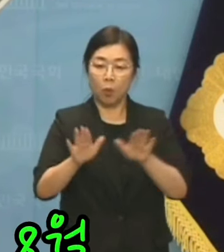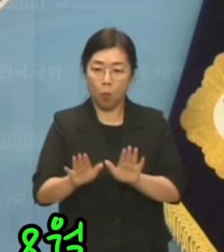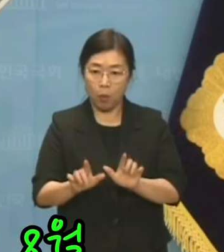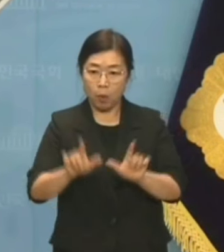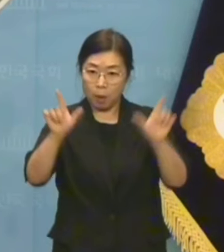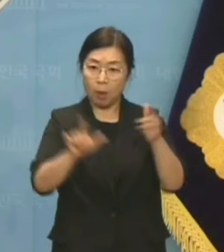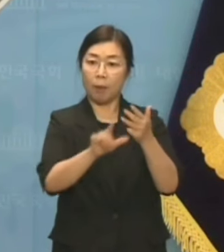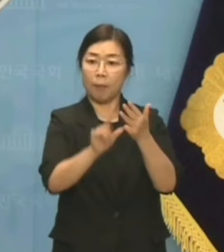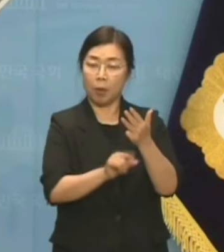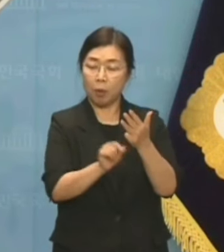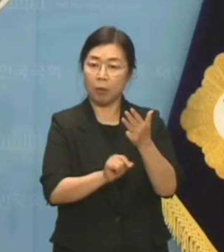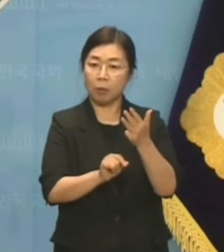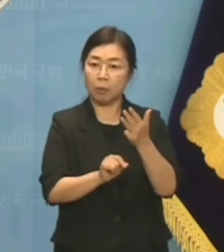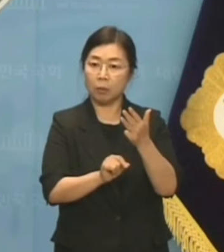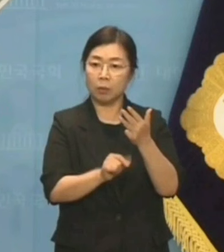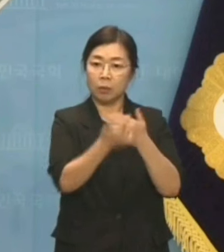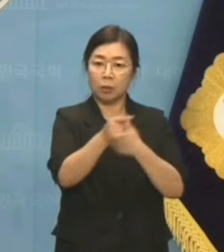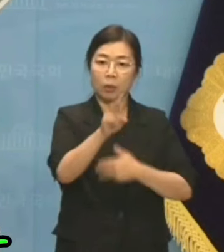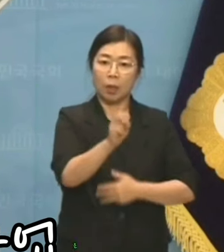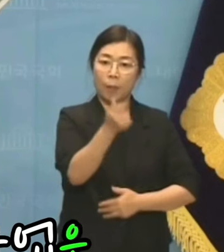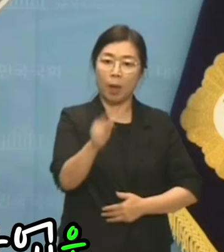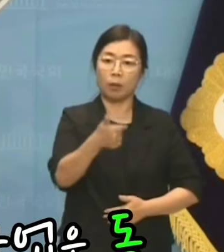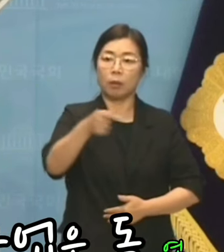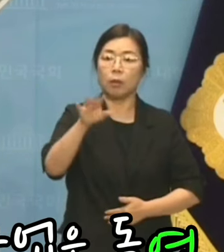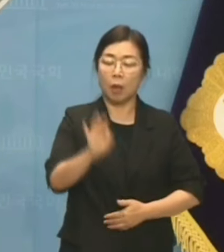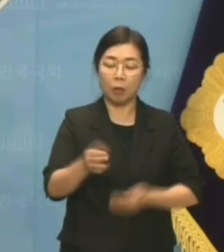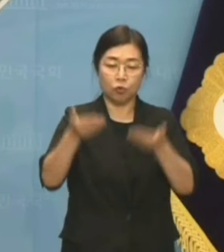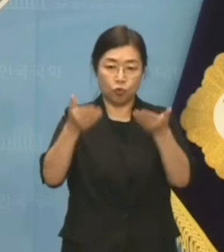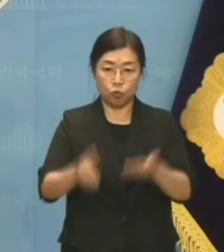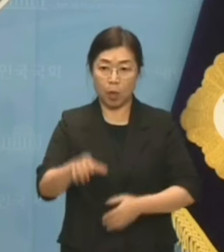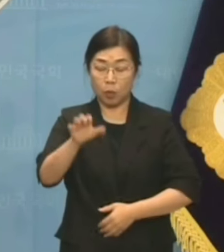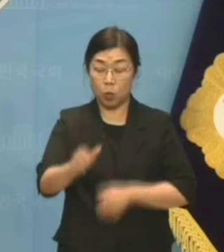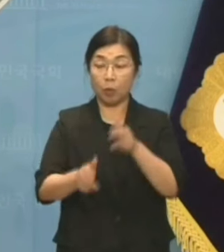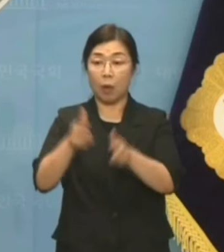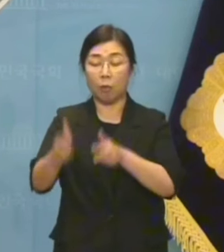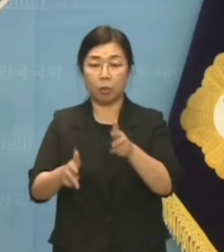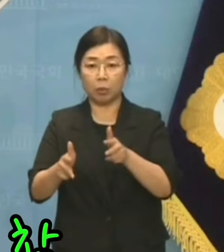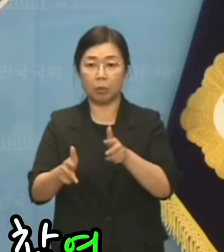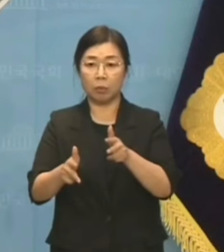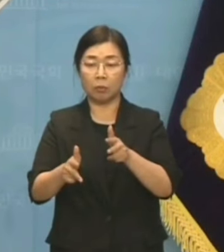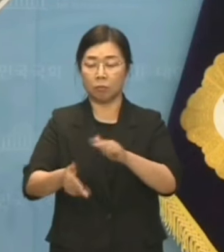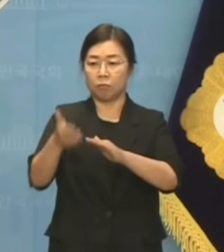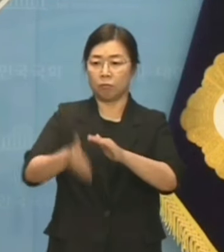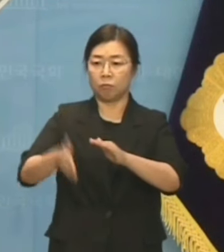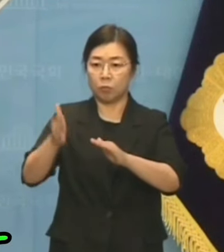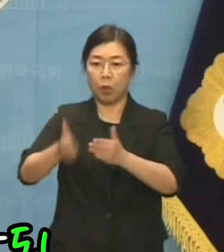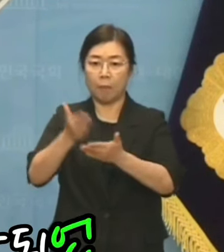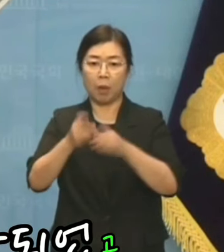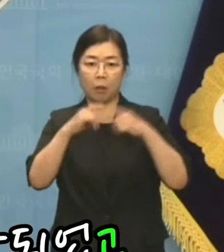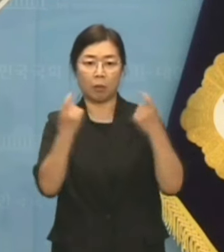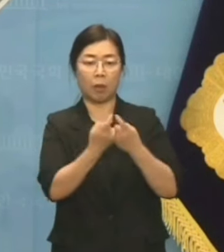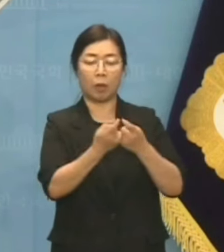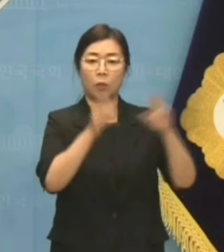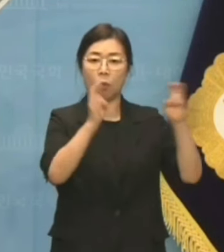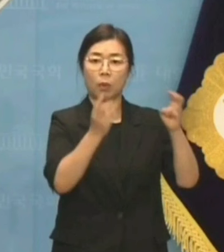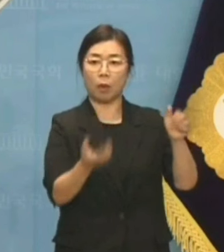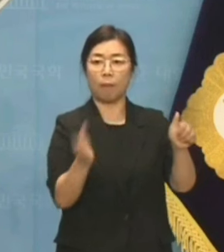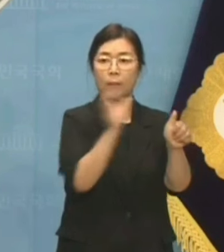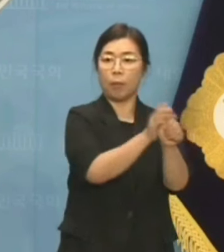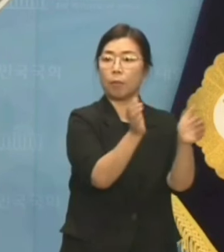올해 8월 남한강 휴게소 사업은 돌연 민간 투자자 참여 방식으로 전환되었고